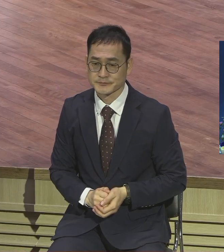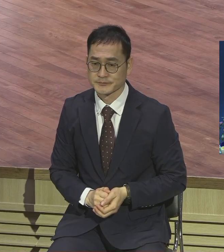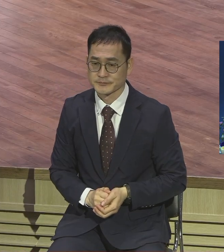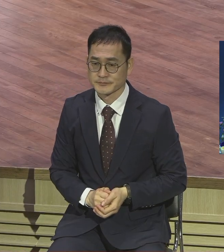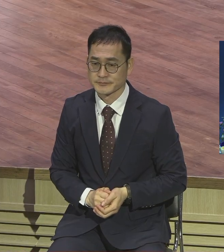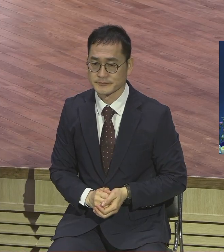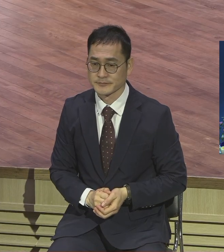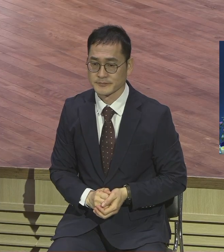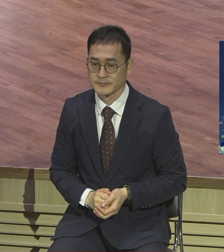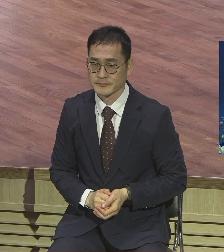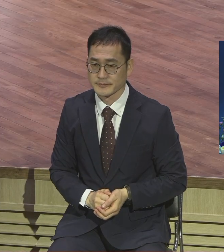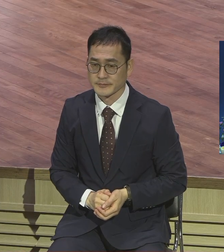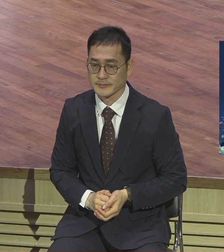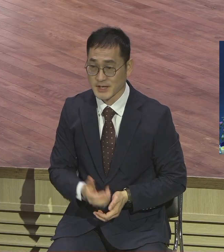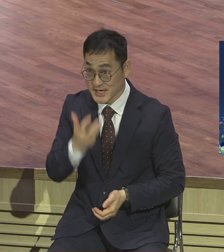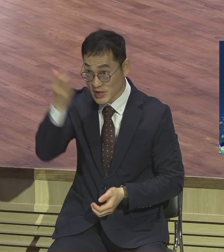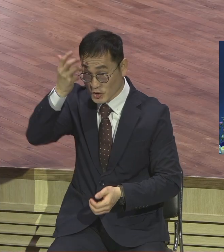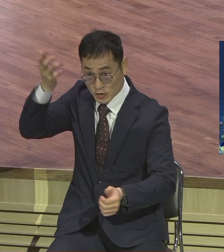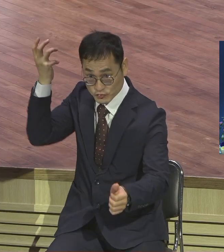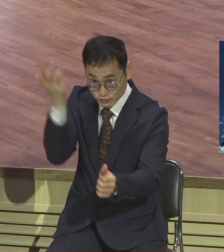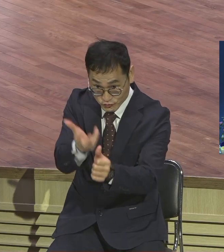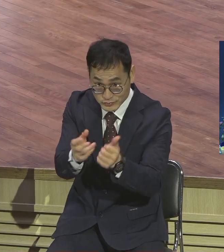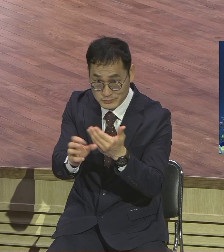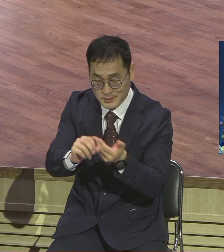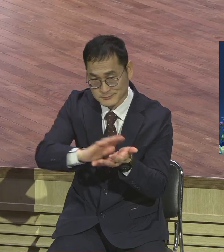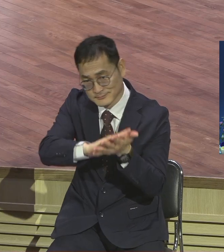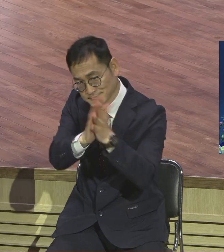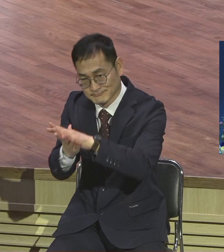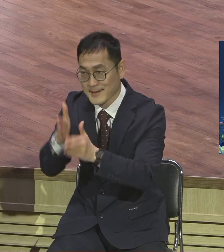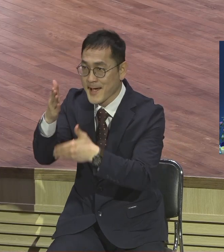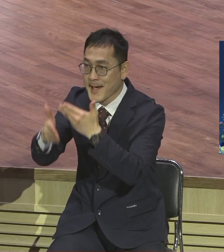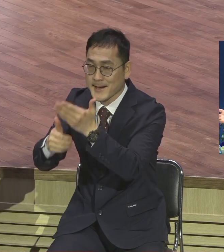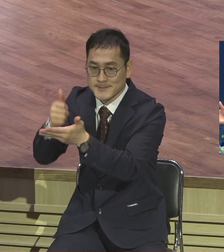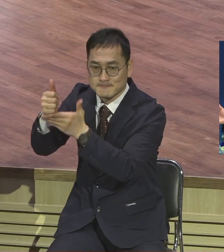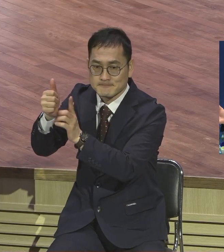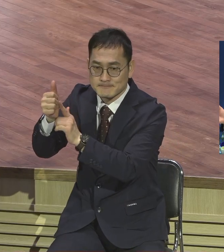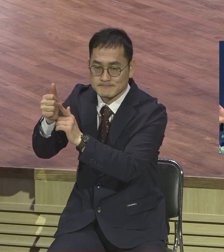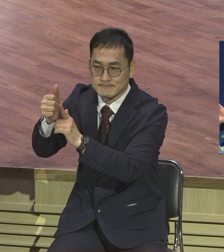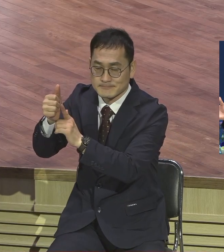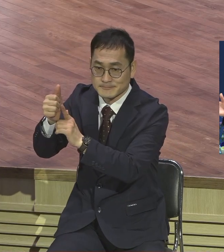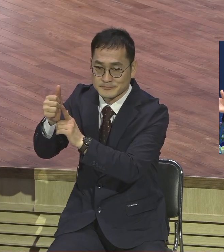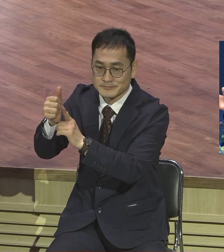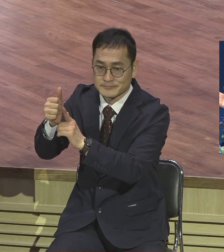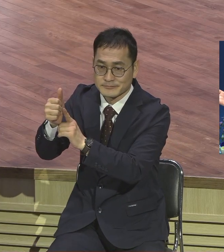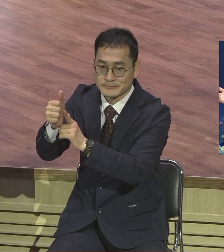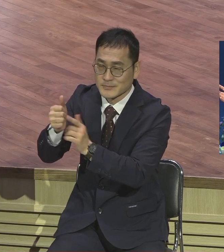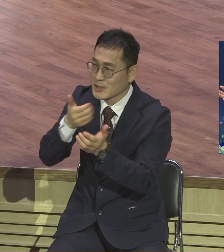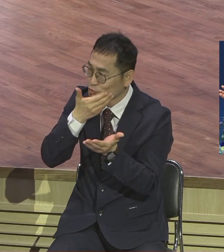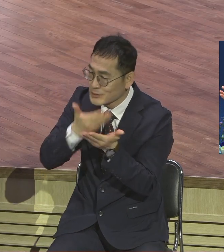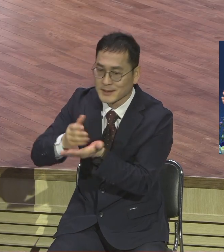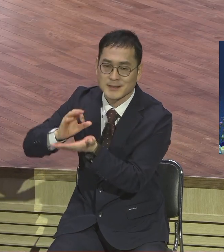비룸한 사람으로 다시 말해봐요 하나님의 사람으로 쓰임 받은 거예요 오 하나님의 사람이구나